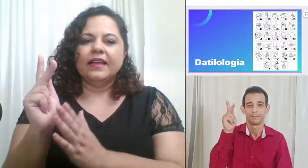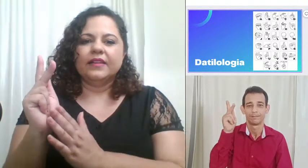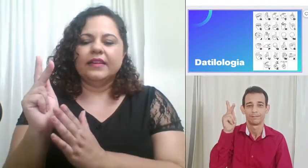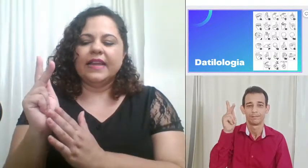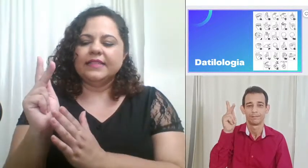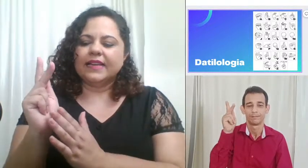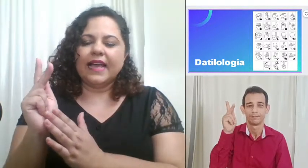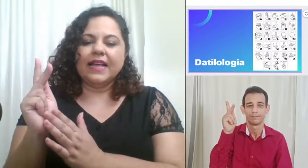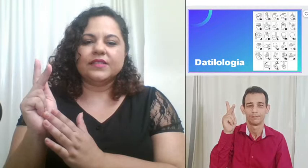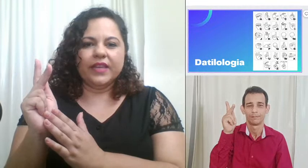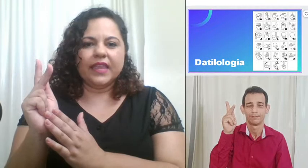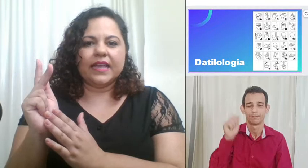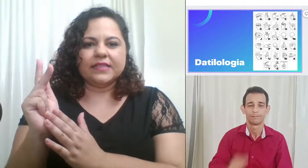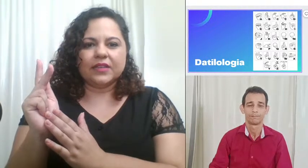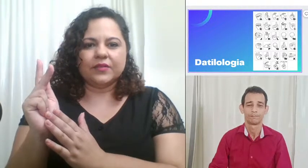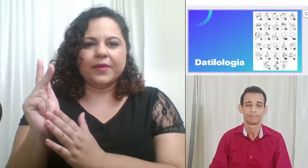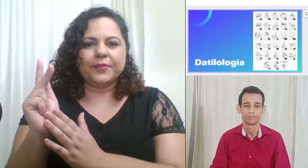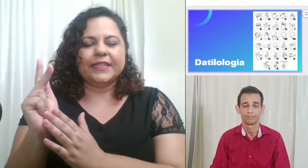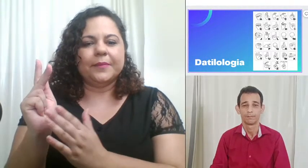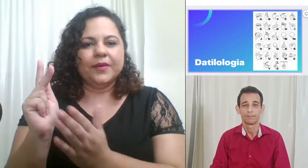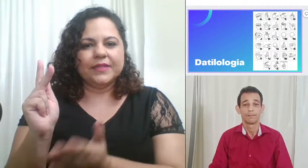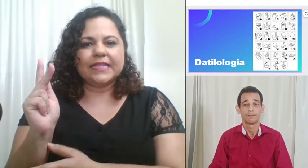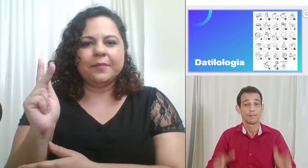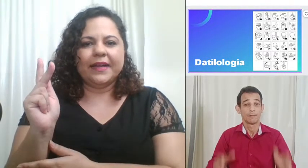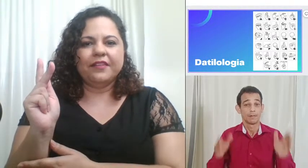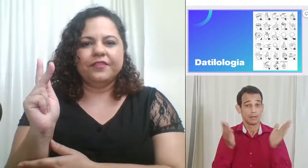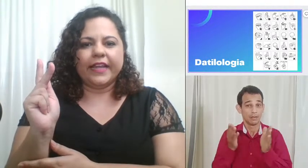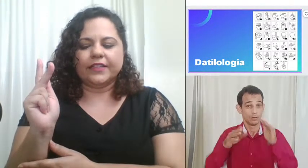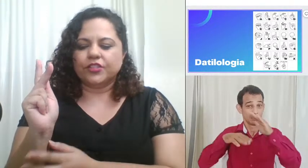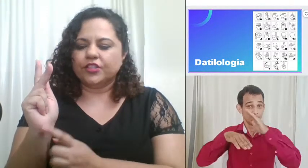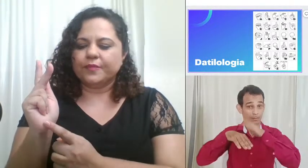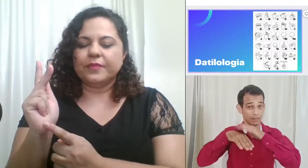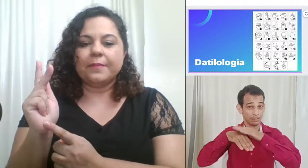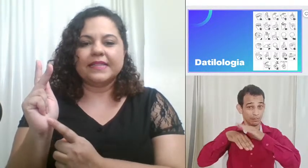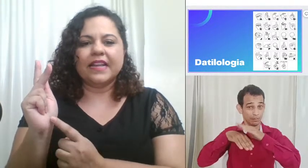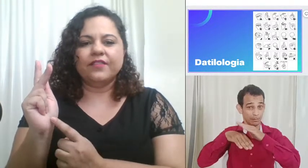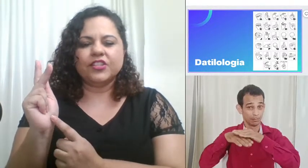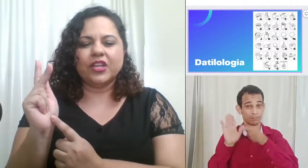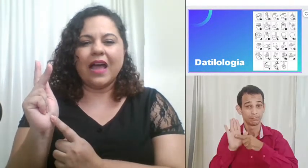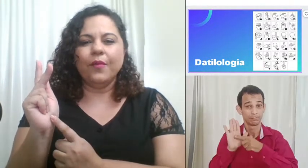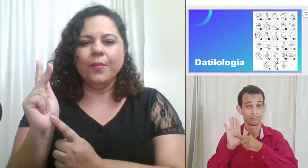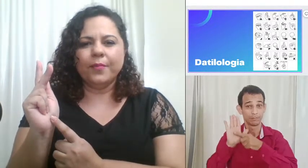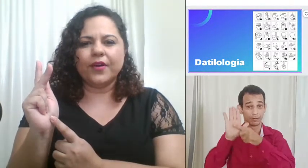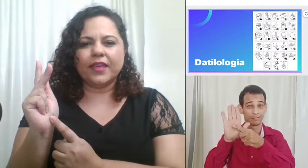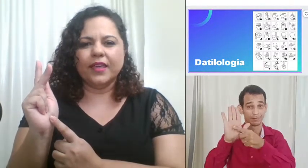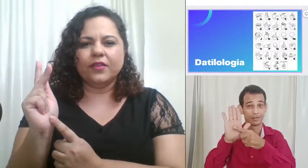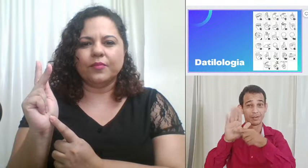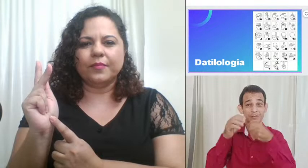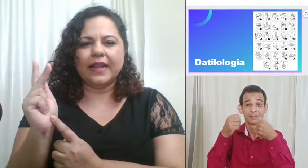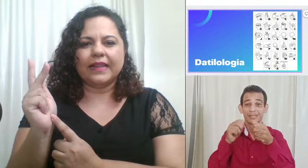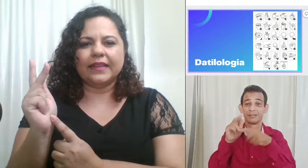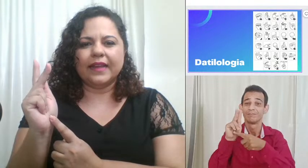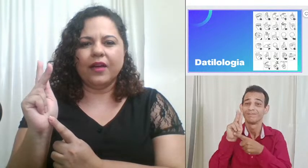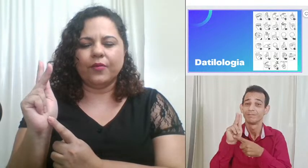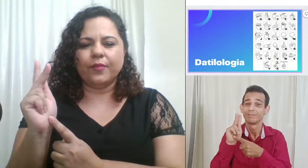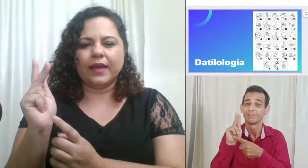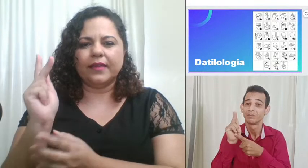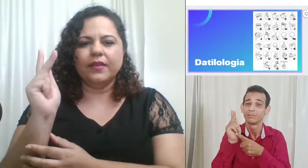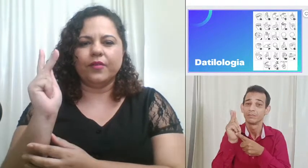nesse caso a orientação da palma da mão está para frente mas ela vai girar um pouquinho para a lateral aqui ó